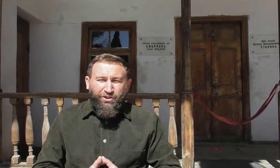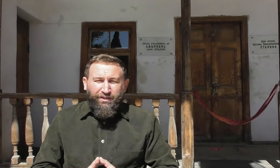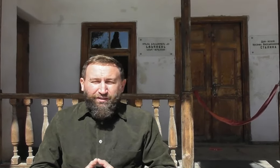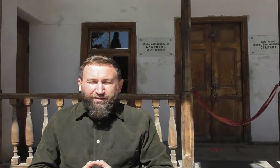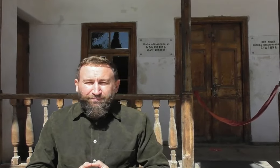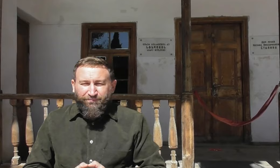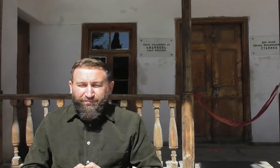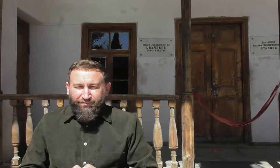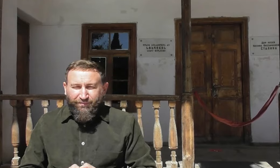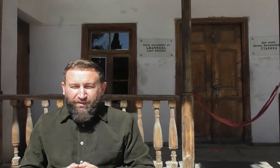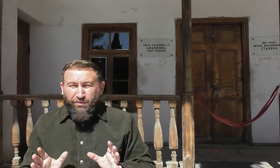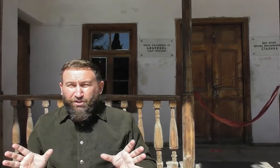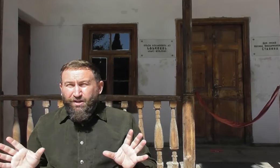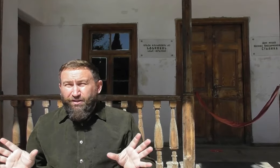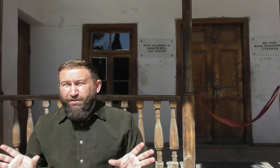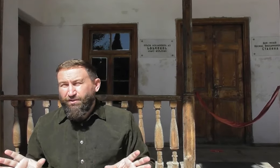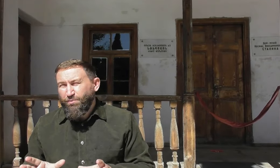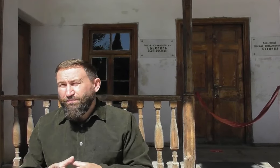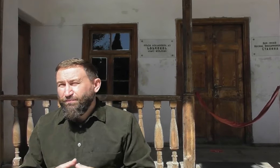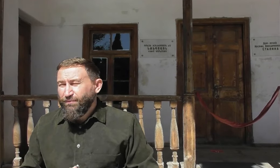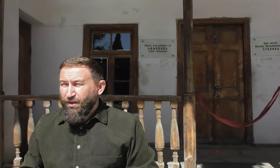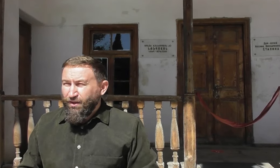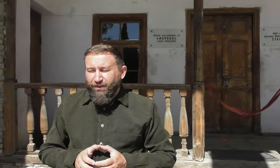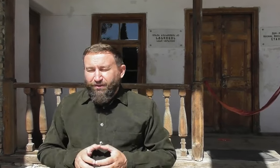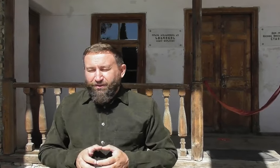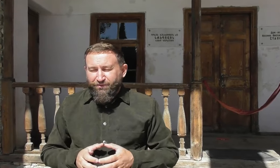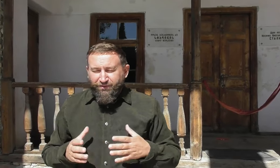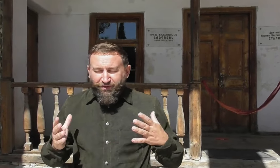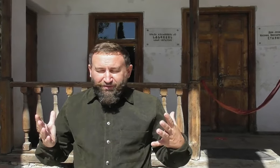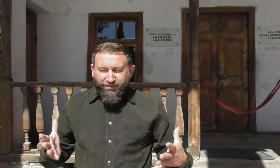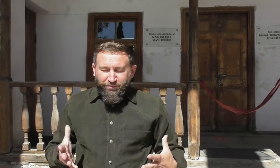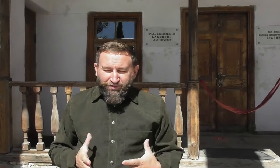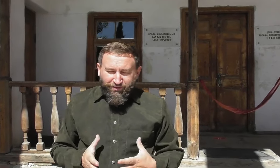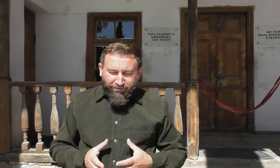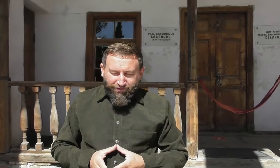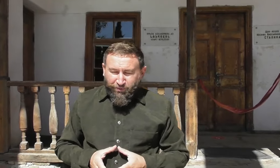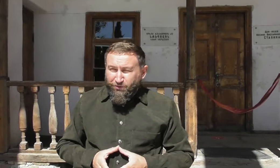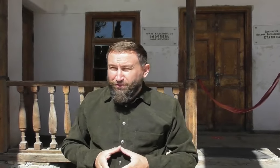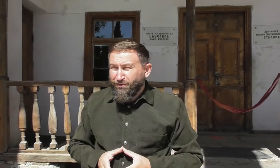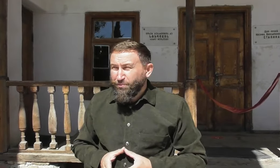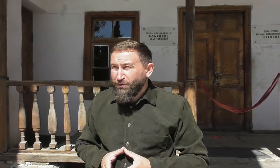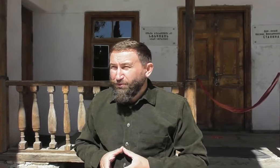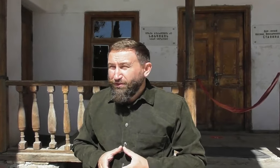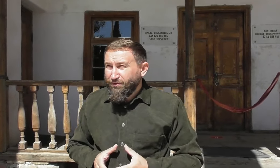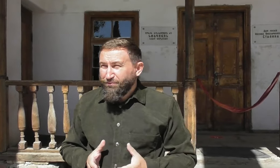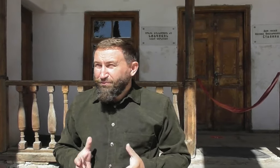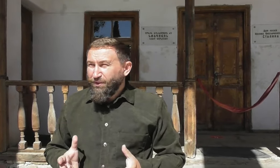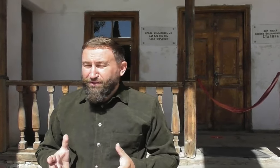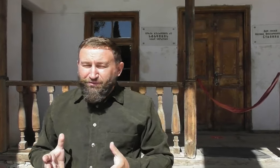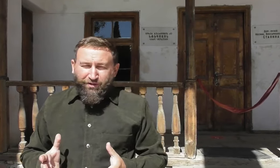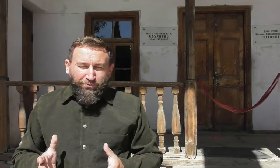мышления, типажа, архетипа. Как всегда, сгармонизировались, почувствовали потоки, место вокруг.